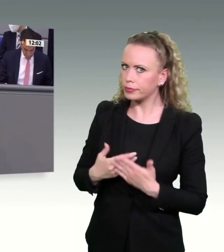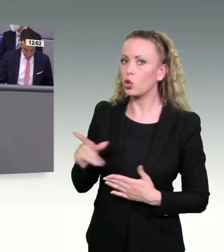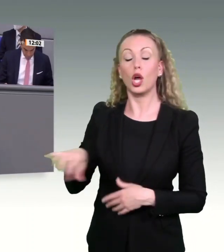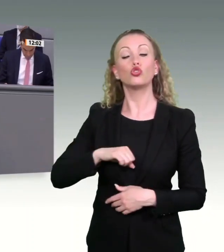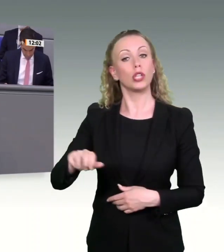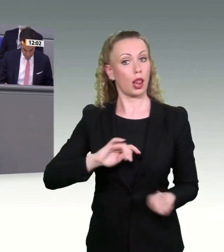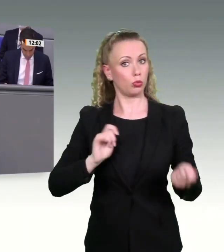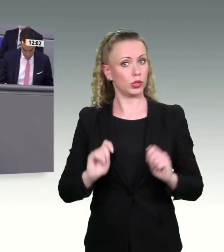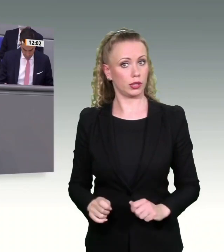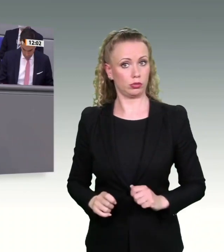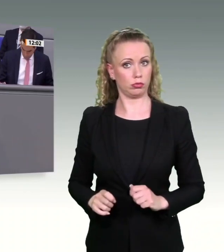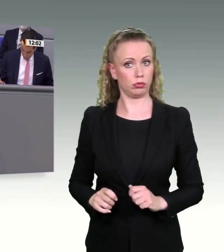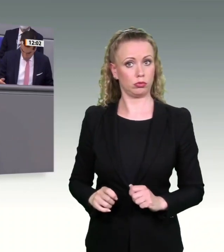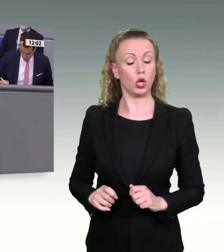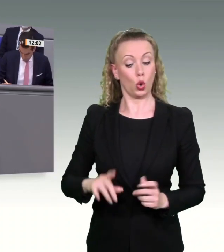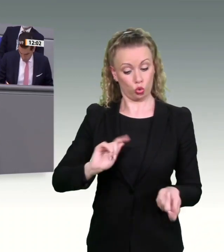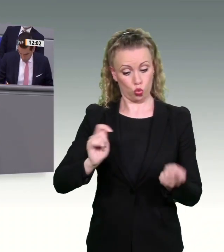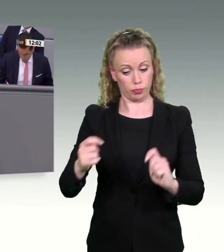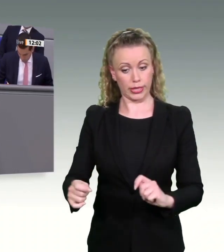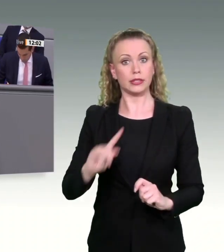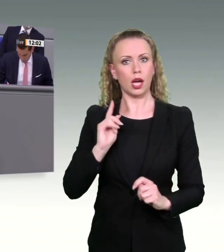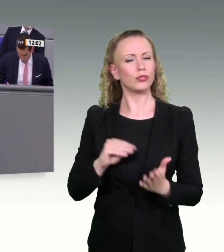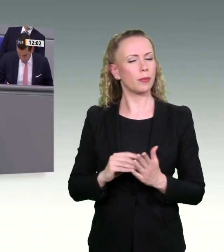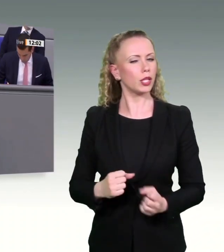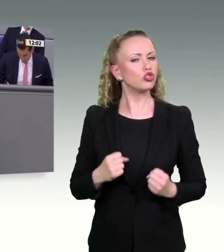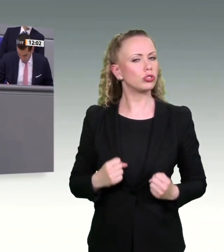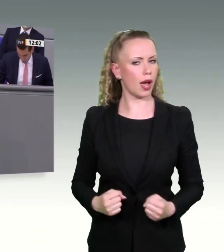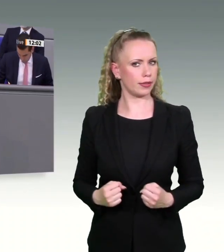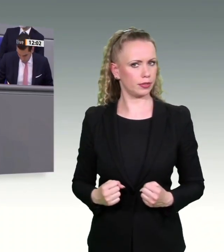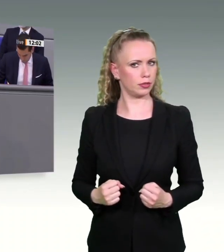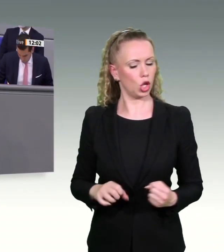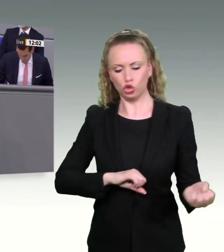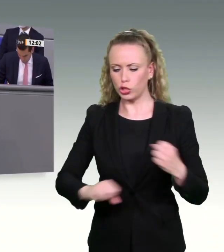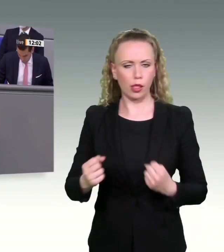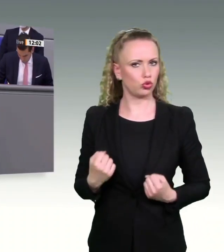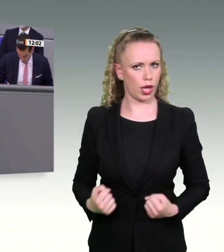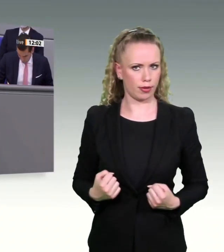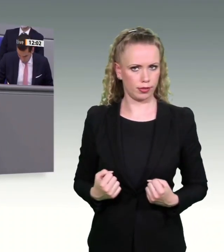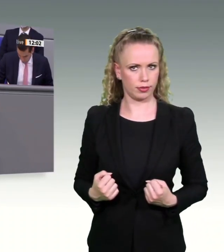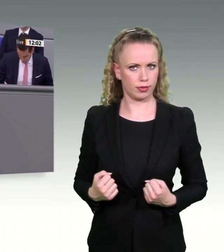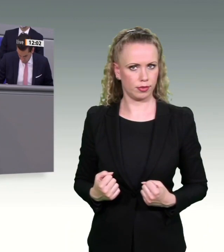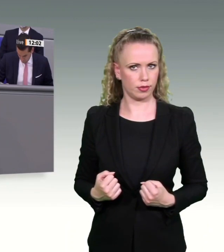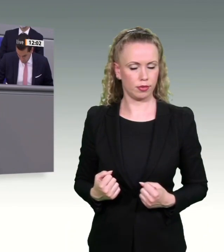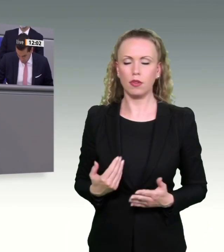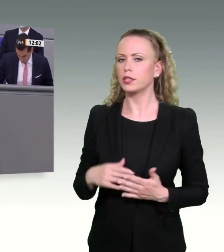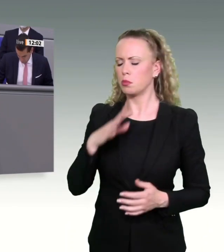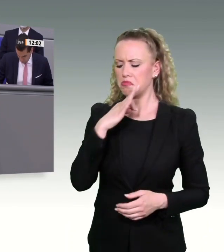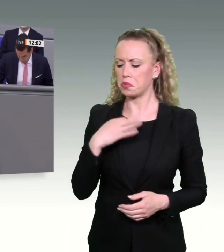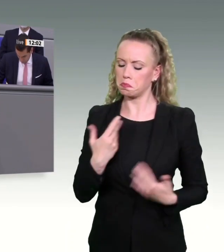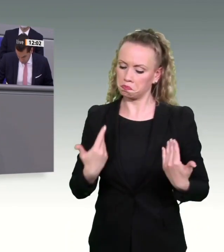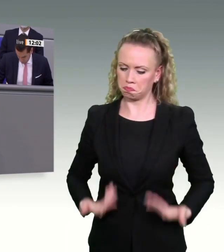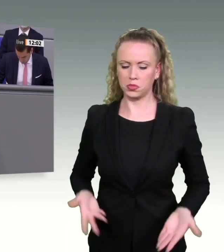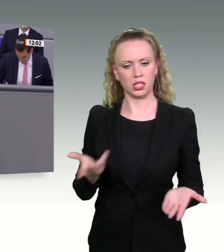aber da stark sein, wenn er die Dinge umsetzt, die er macht. Jetzt können wir uns fragen, sind wir in Deutschland in einer Situation, in der das der Fall ist?